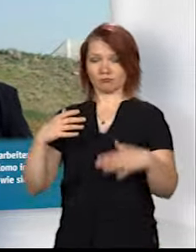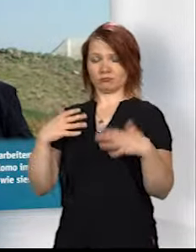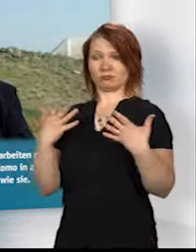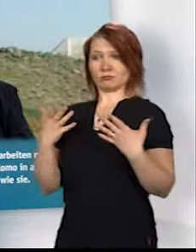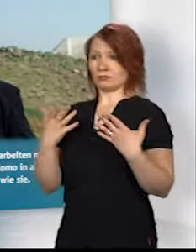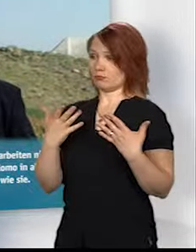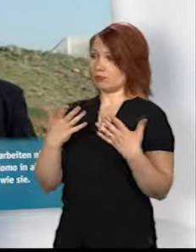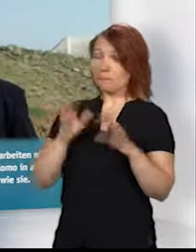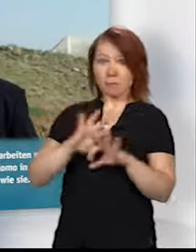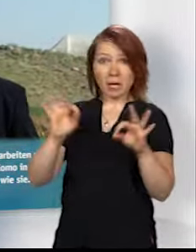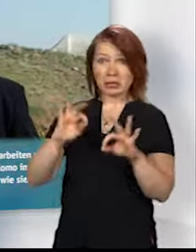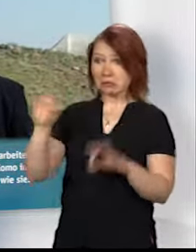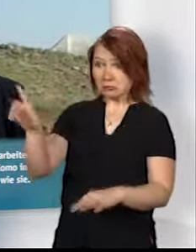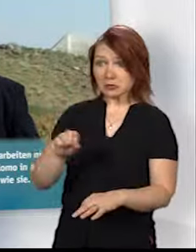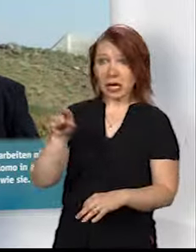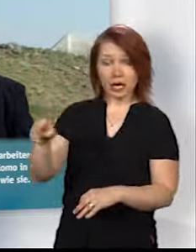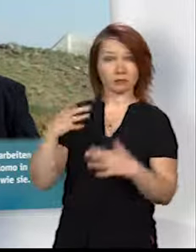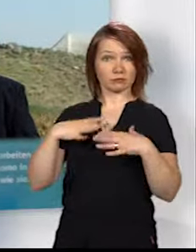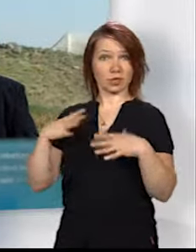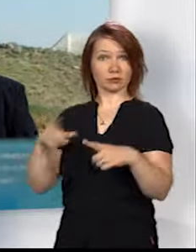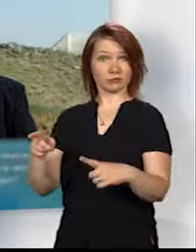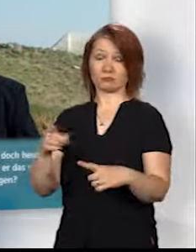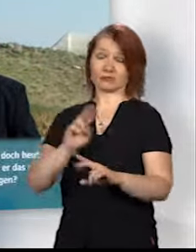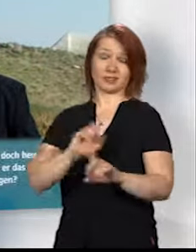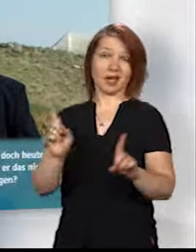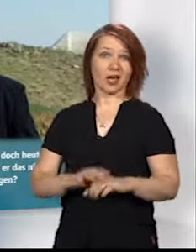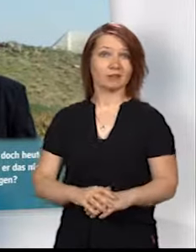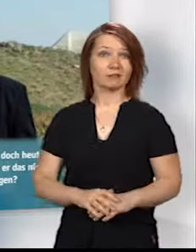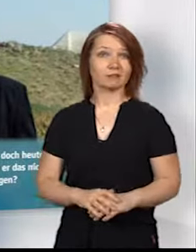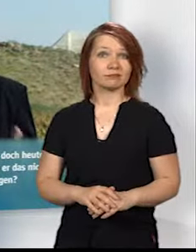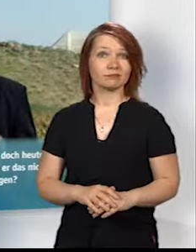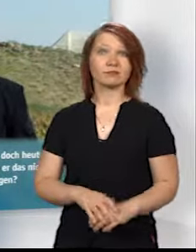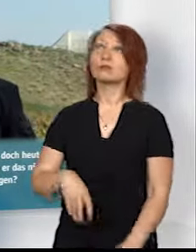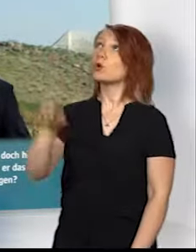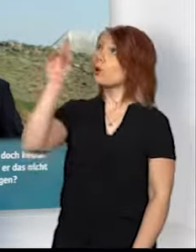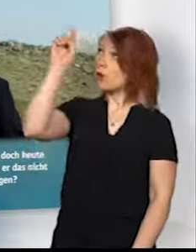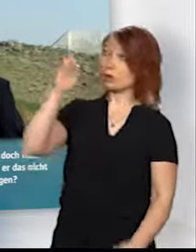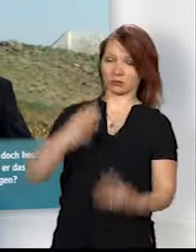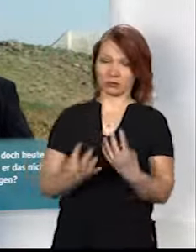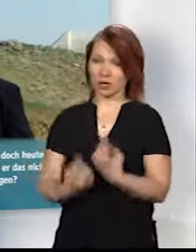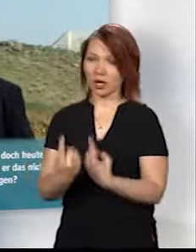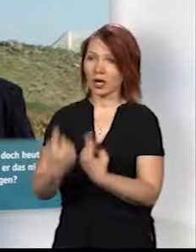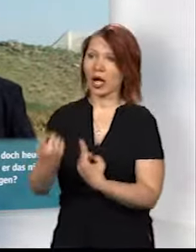bekleidet gewesen ist wie sie. So denn Gott das Gras auf dem Feld so kleidet,